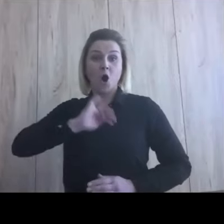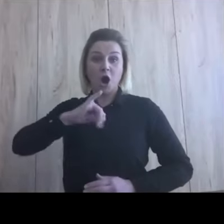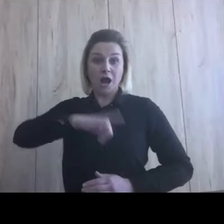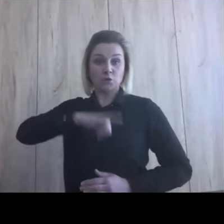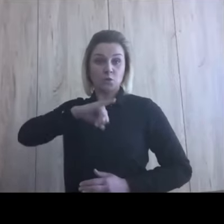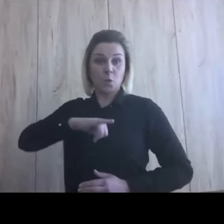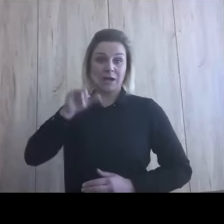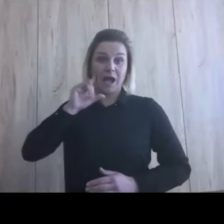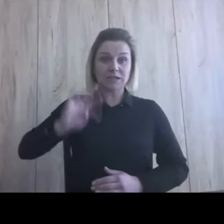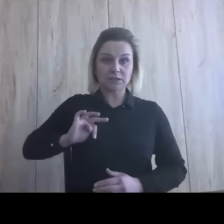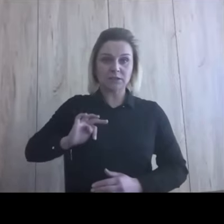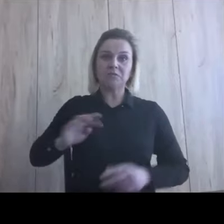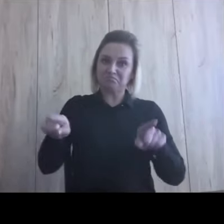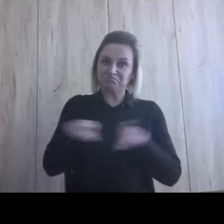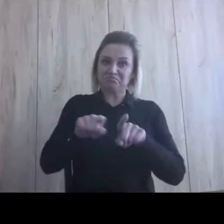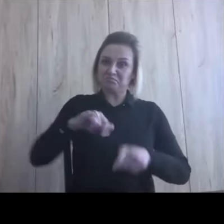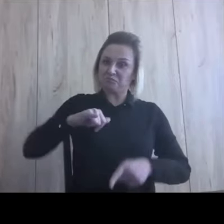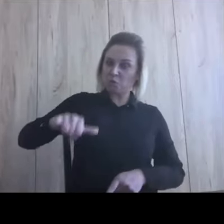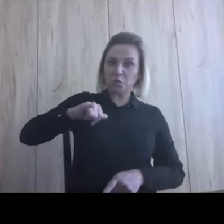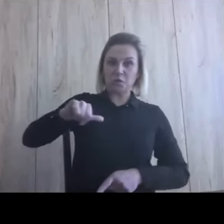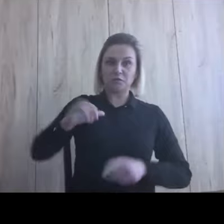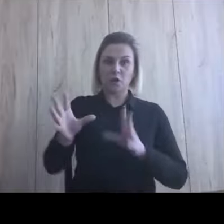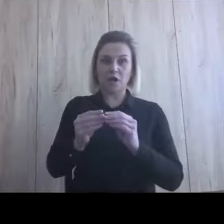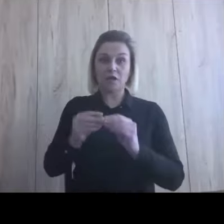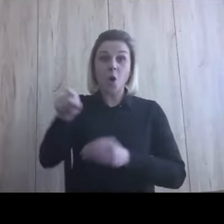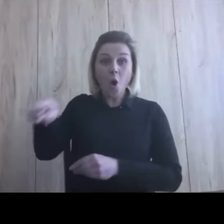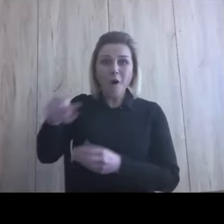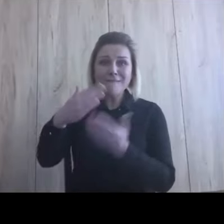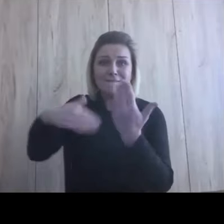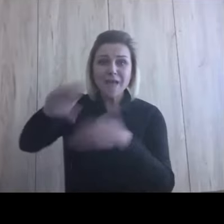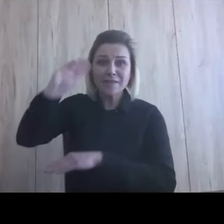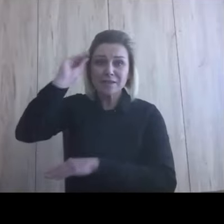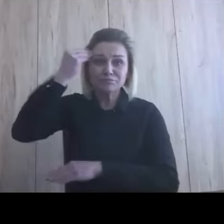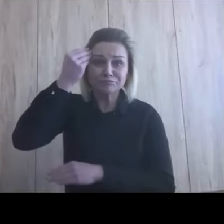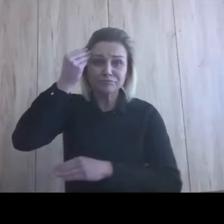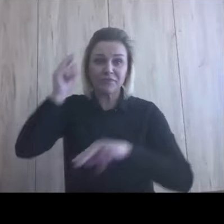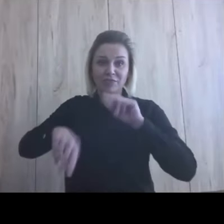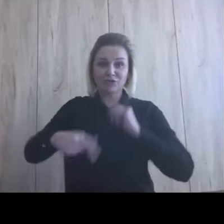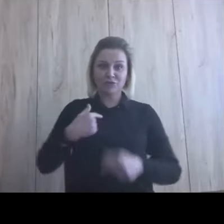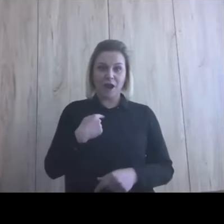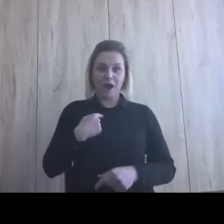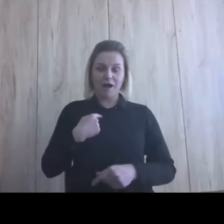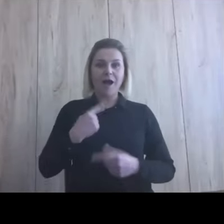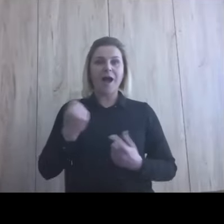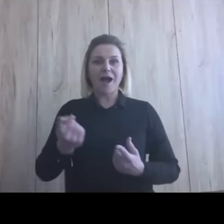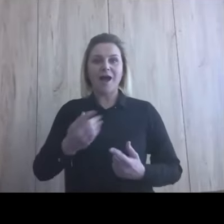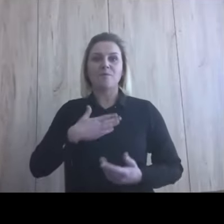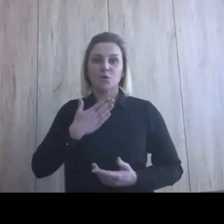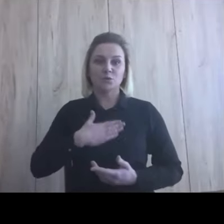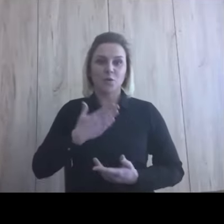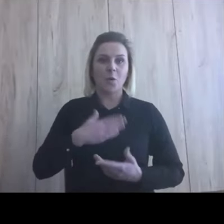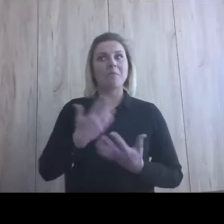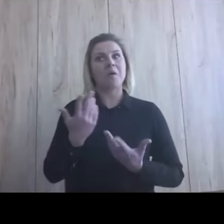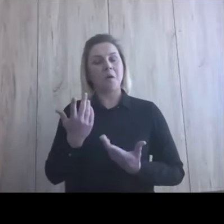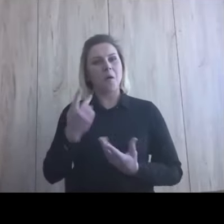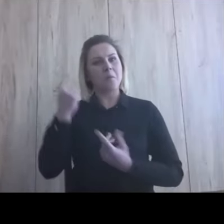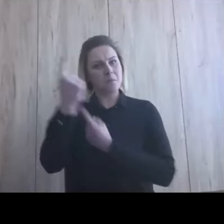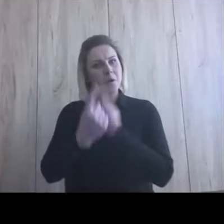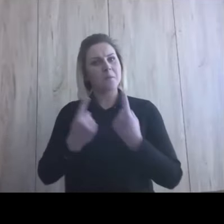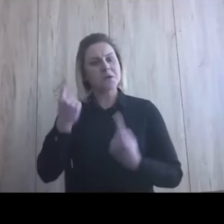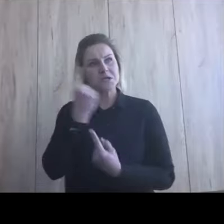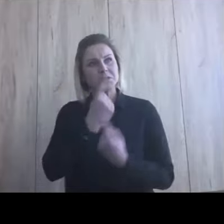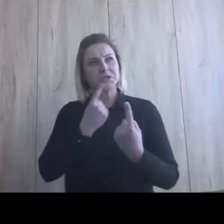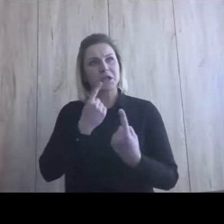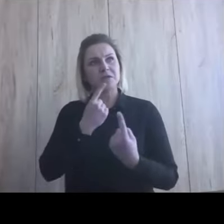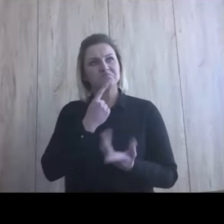razem ze mną. I wiesz, że oni więcej pamiętają niż ja. I to było takim przyczynkiem trochę do tego, żeby pomyśleć, no to